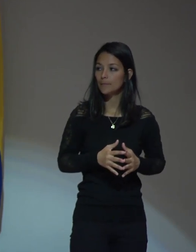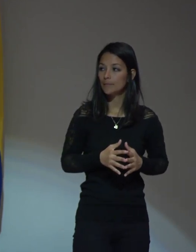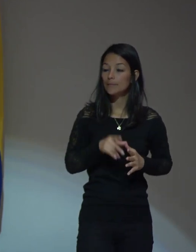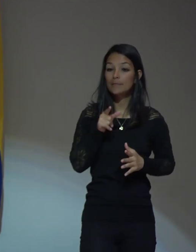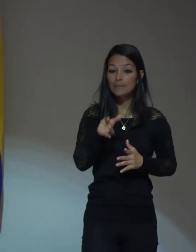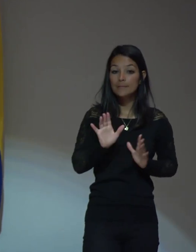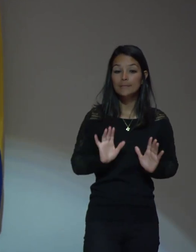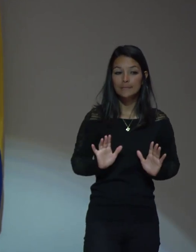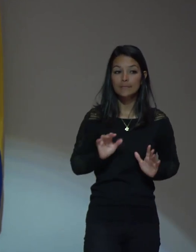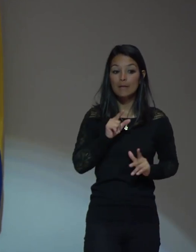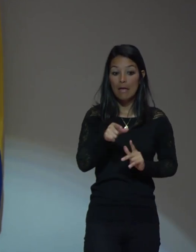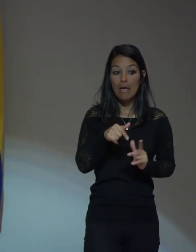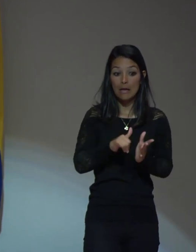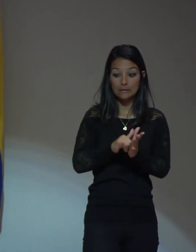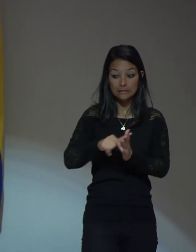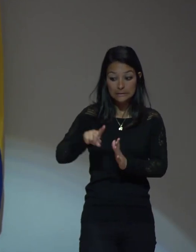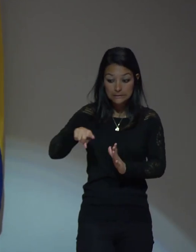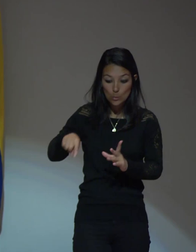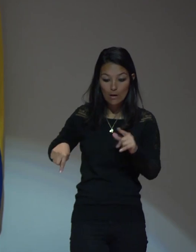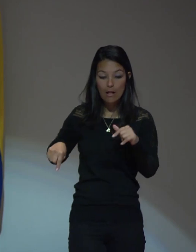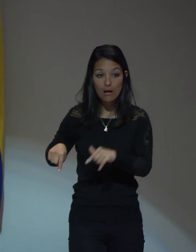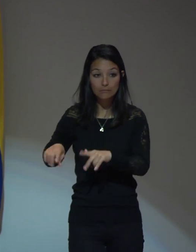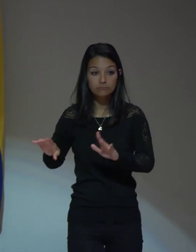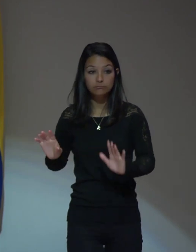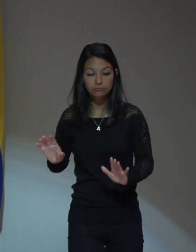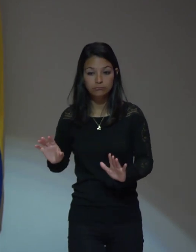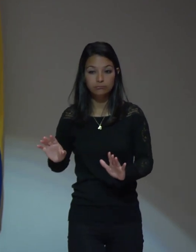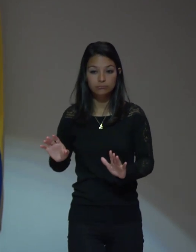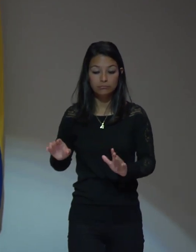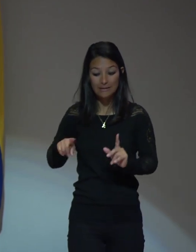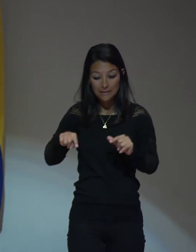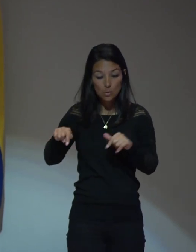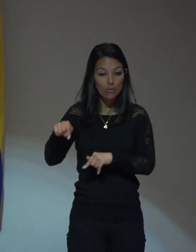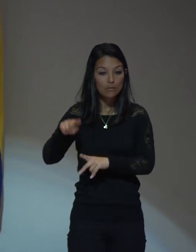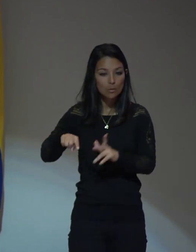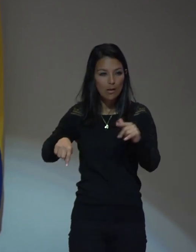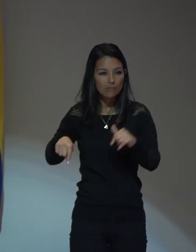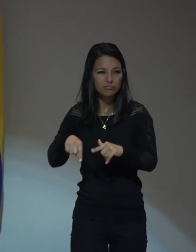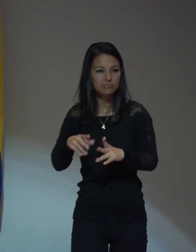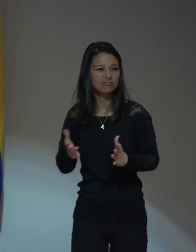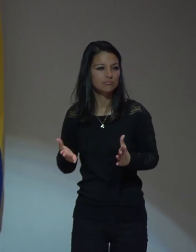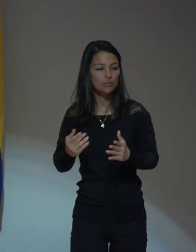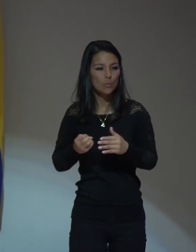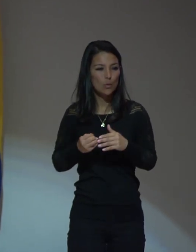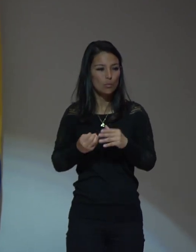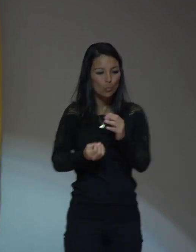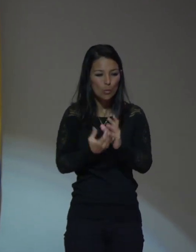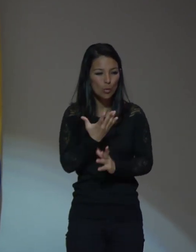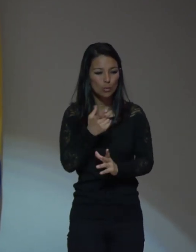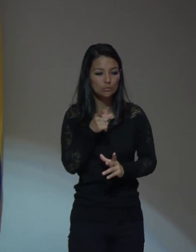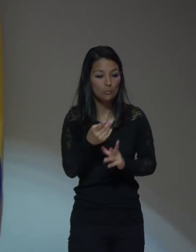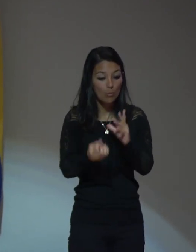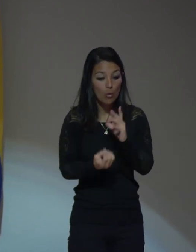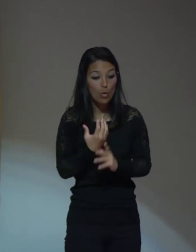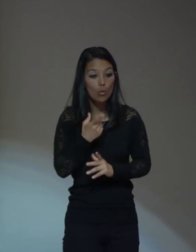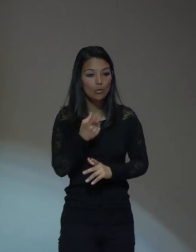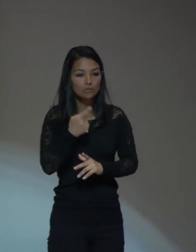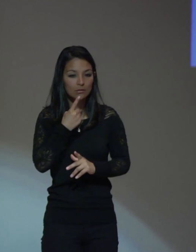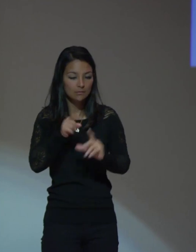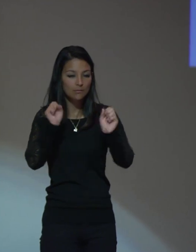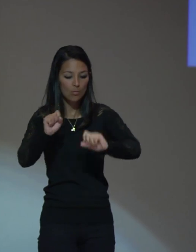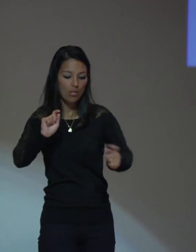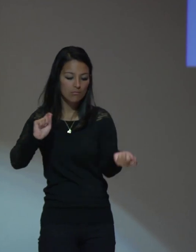Entonces, la escuela como es, es producto y por eso sí se puede